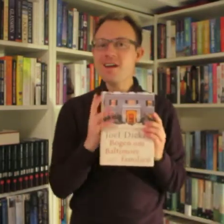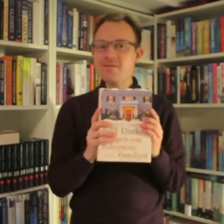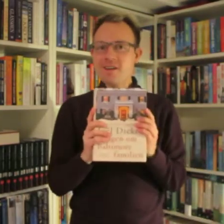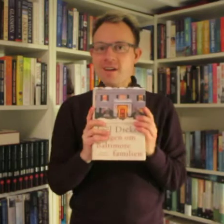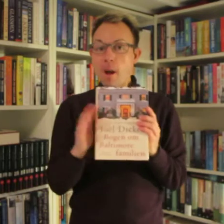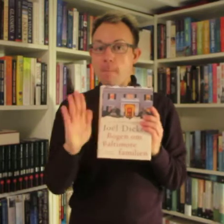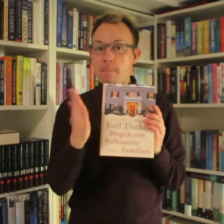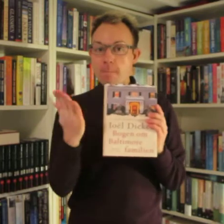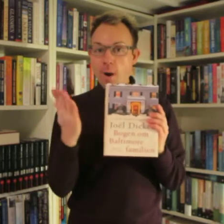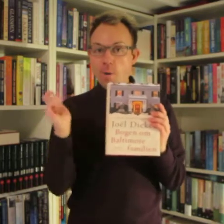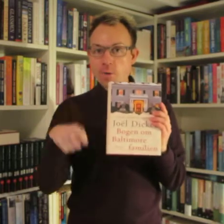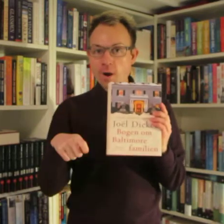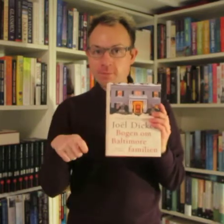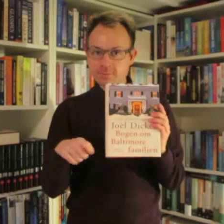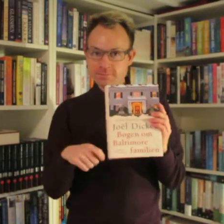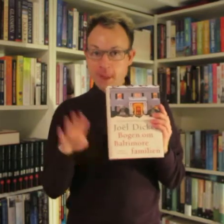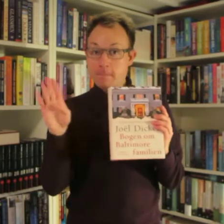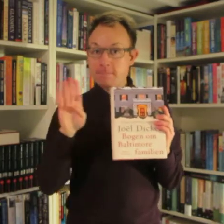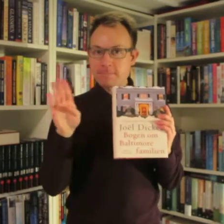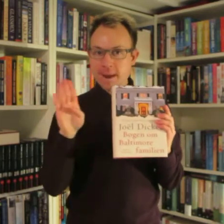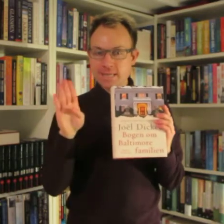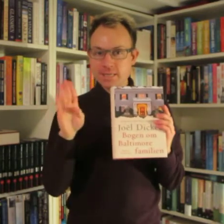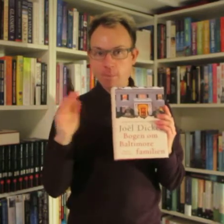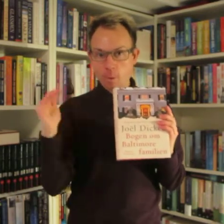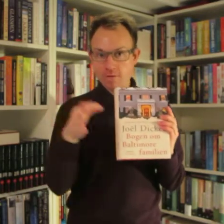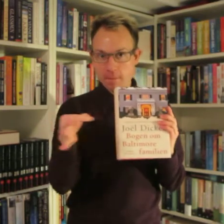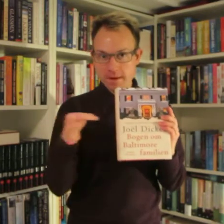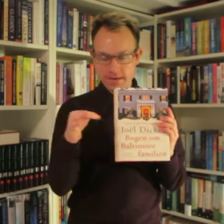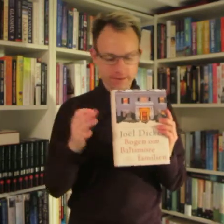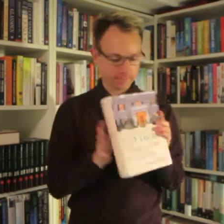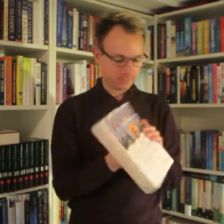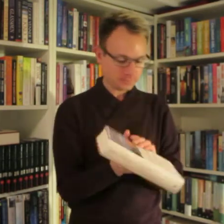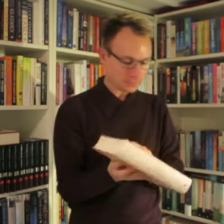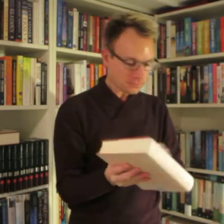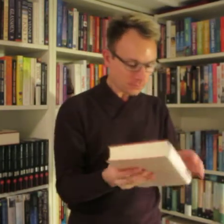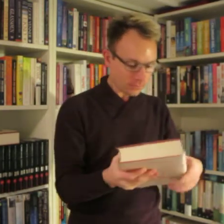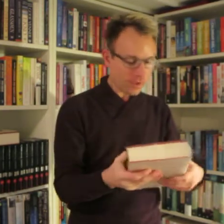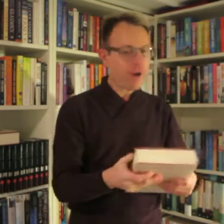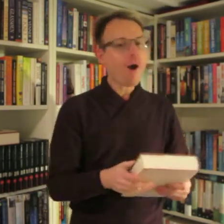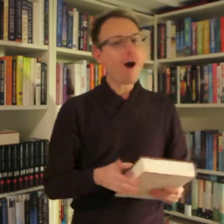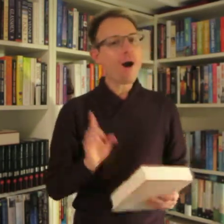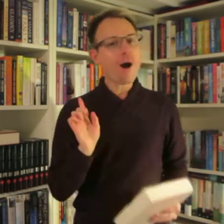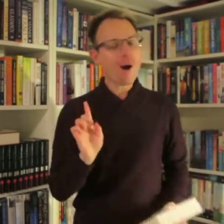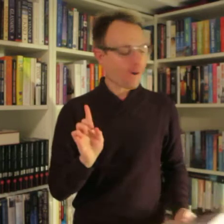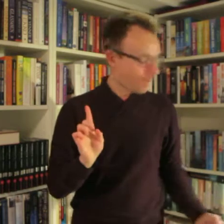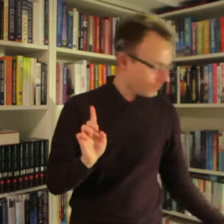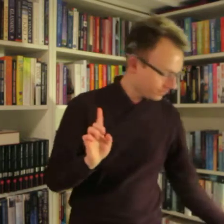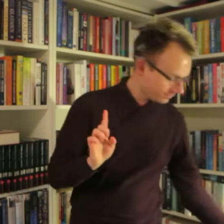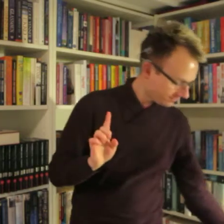Bogen om Baselmors familien. Og...